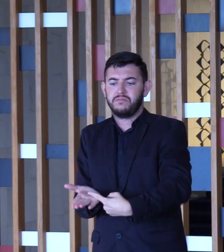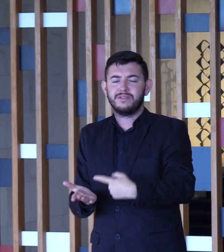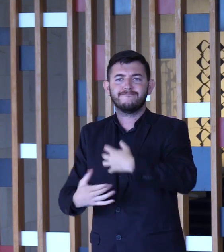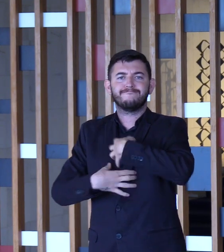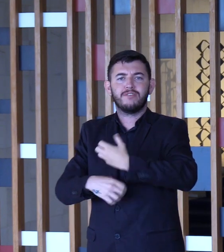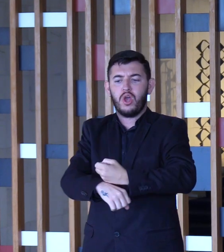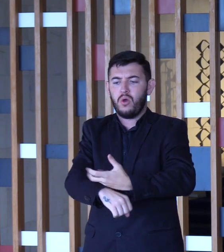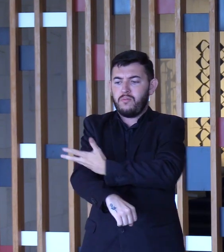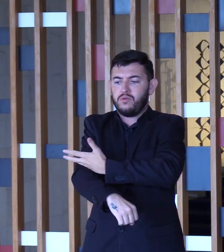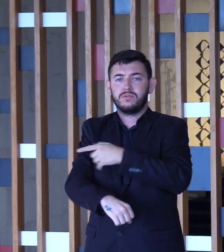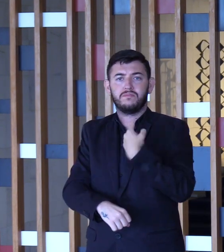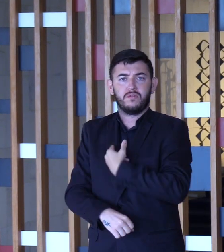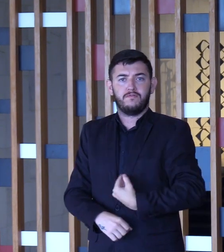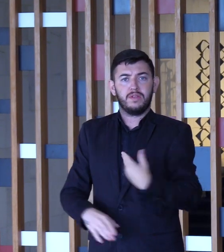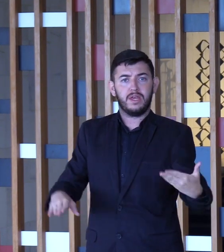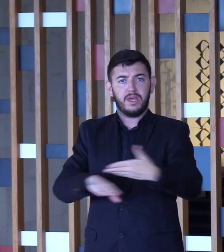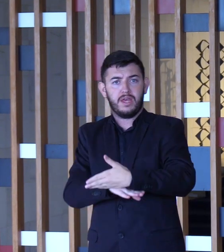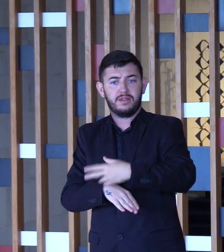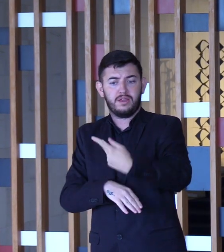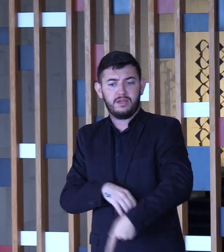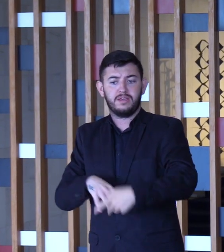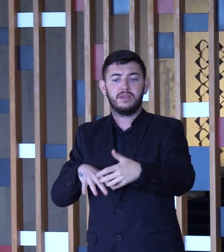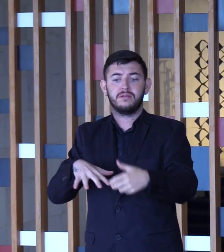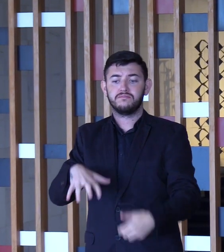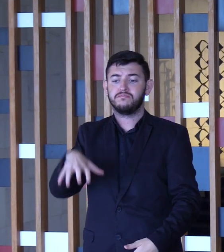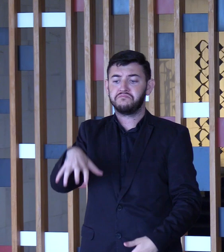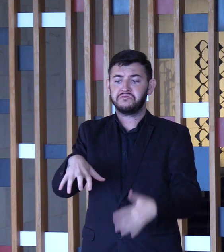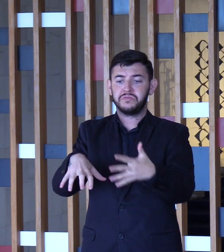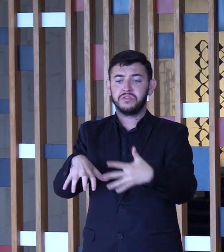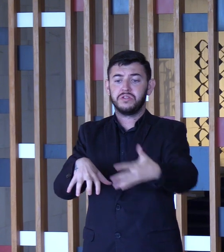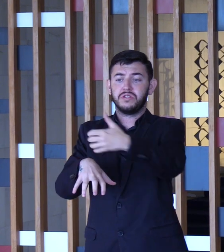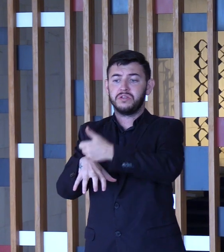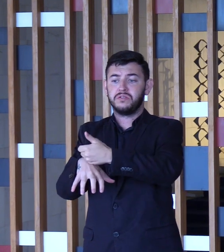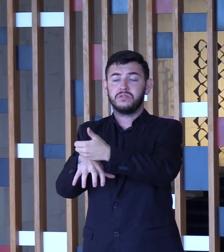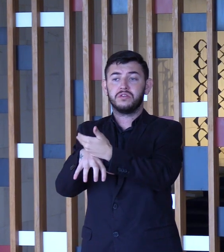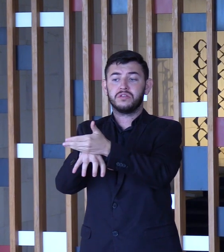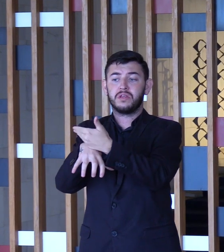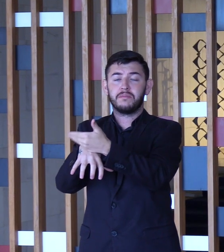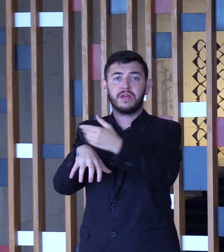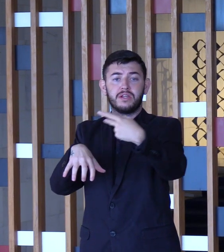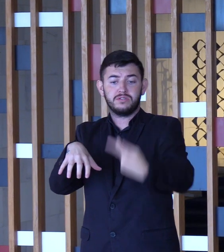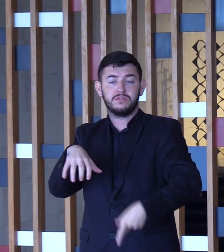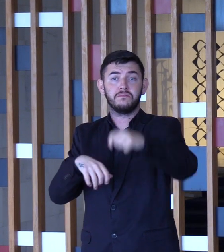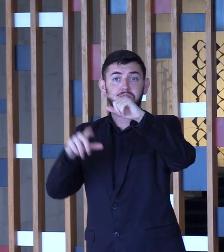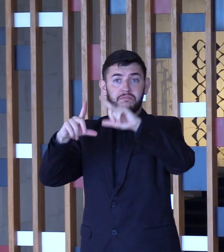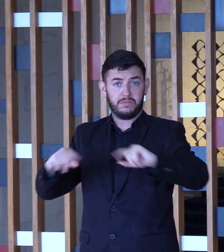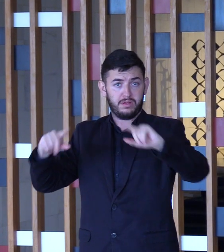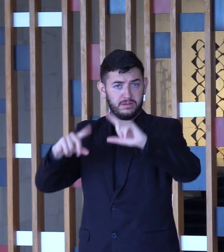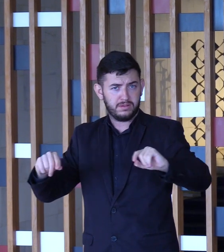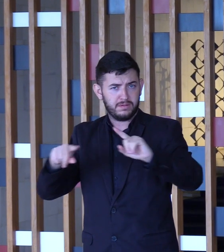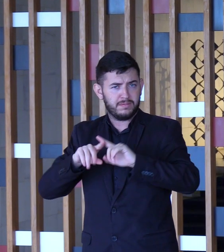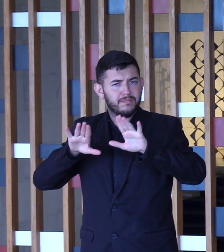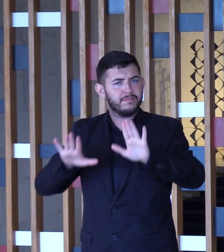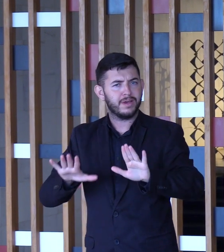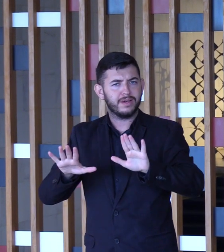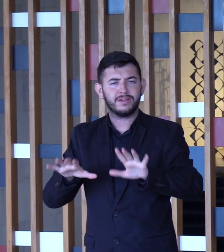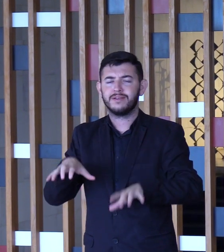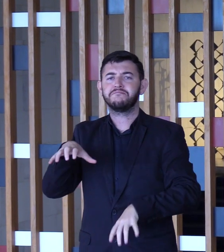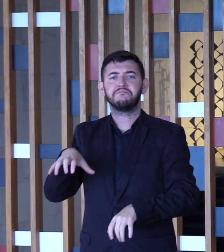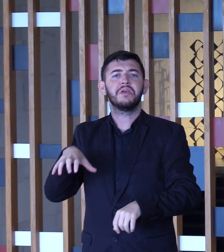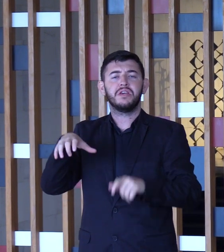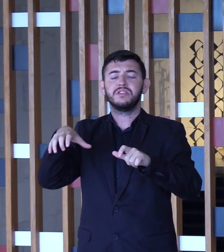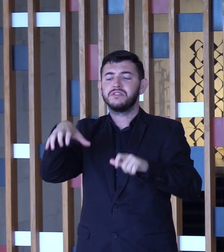estar nesse palácio, nesse palácio do Itamaraty, aqui em Brasília, e esse palácio nos ensina, nos